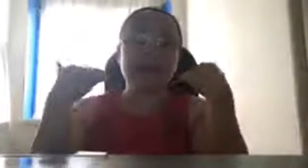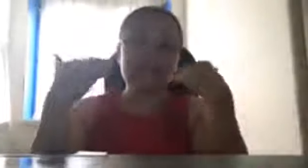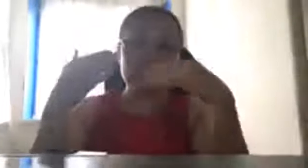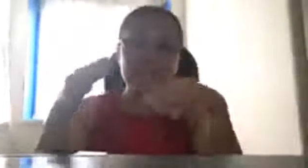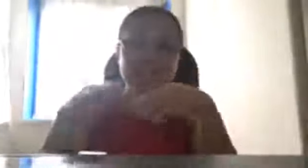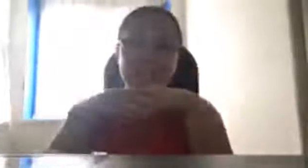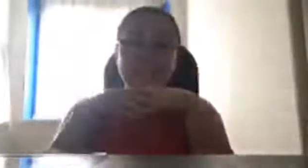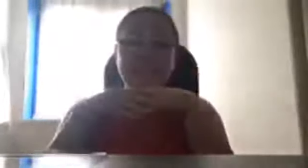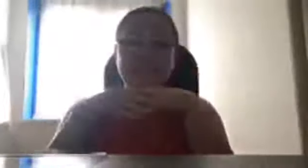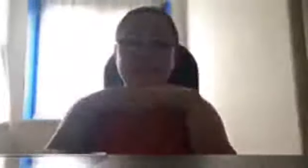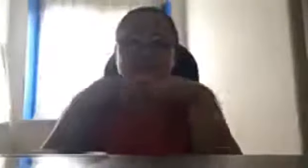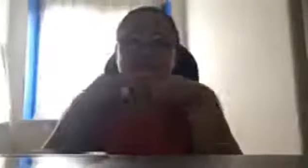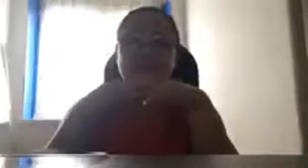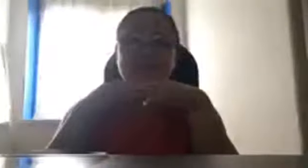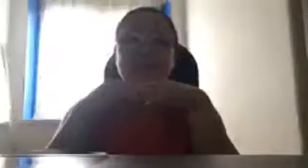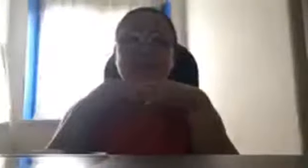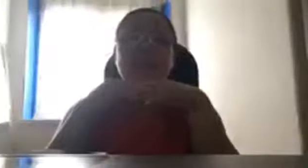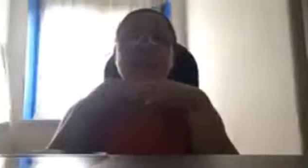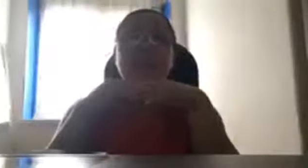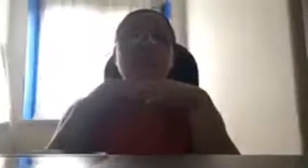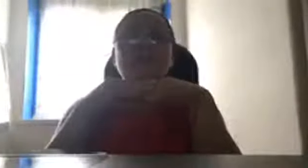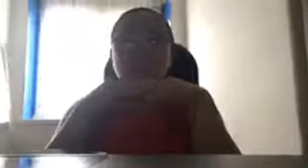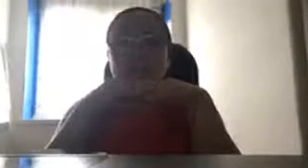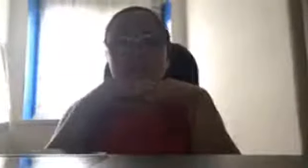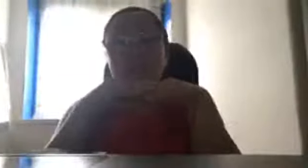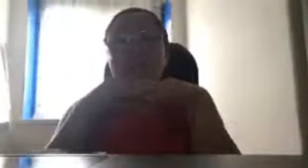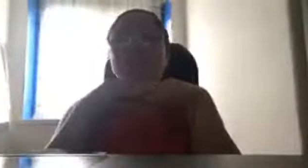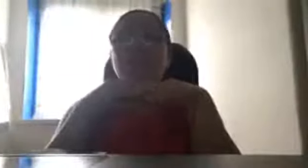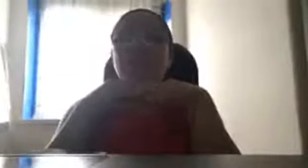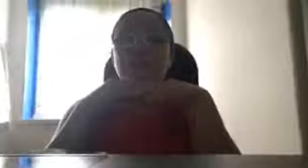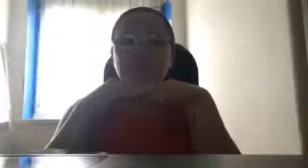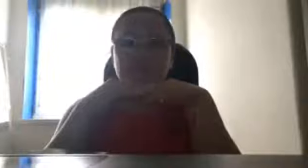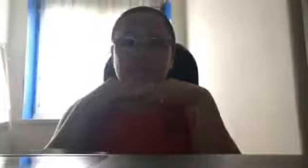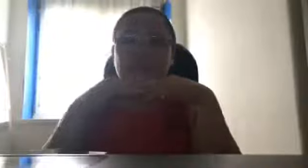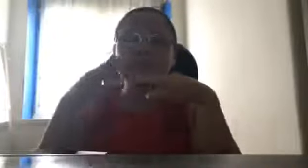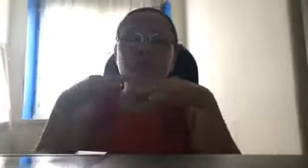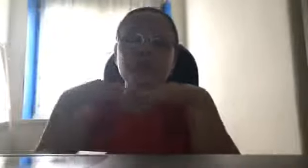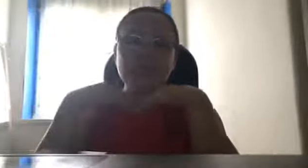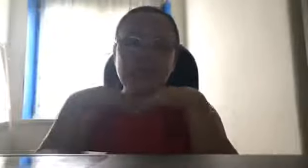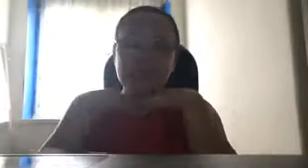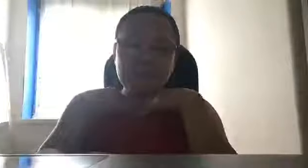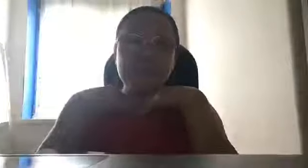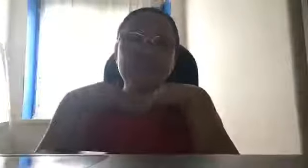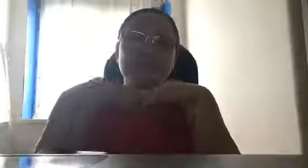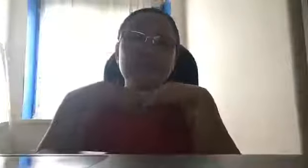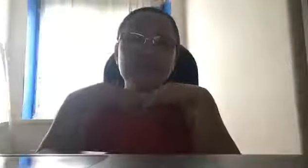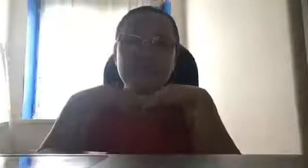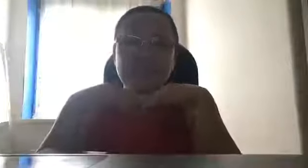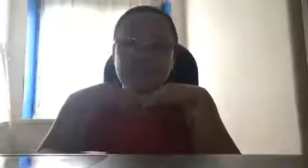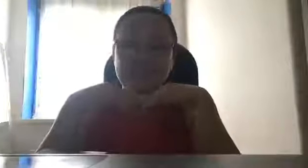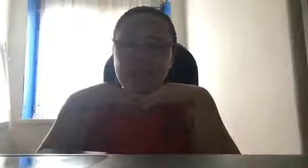aktivista natin, dyan, sa mga aktivist, na umakit talaga sa kabundukan, kasi noong time namin, ganun din yan.